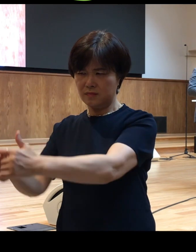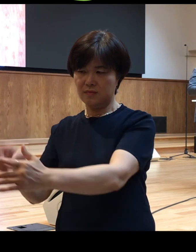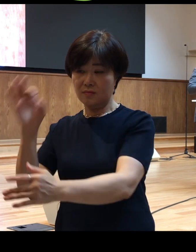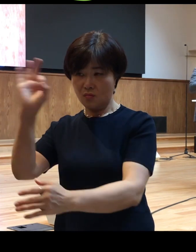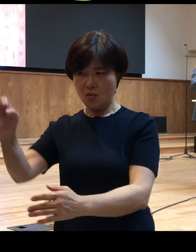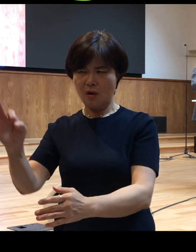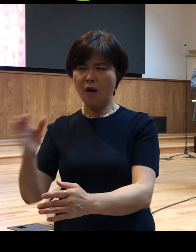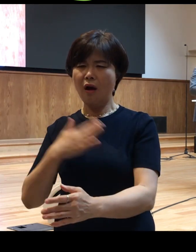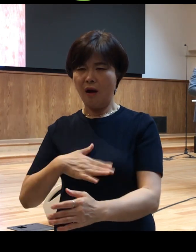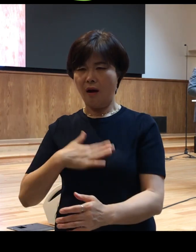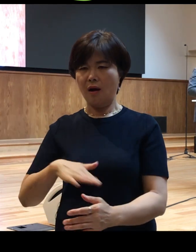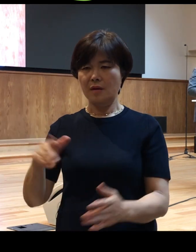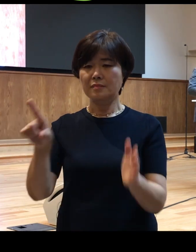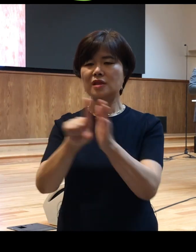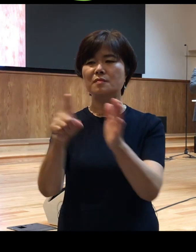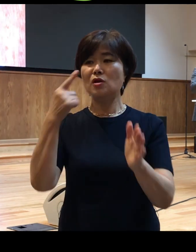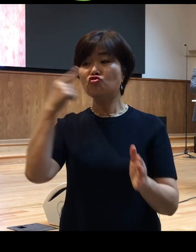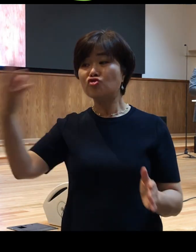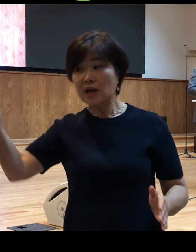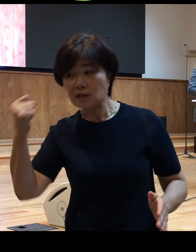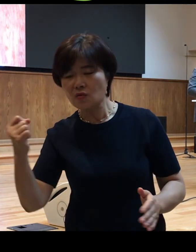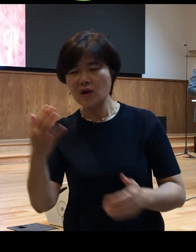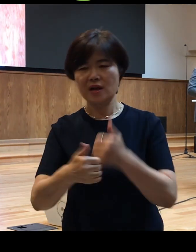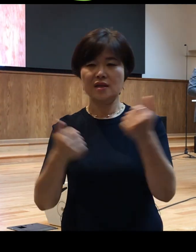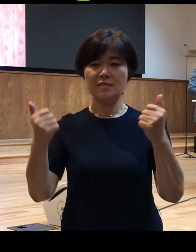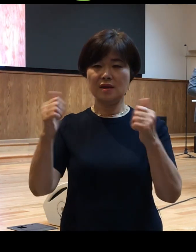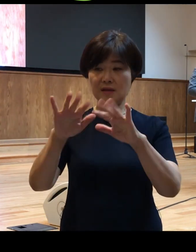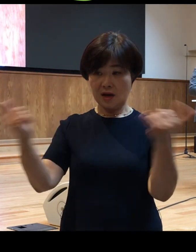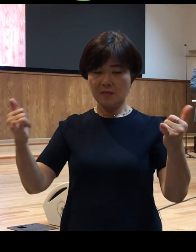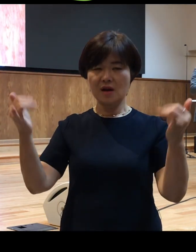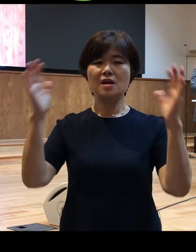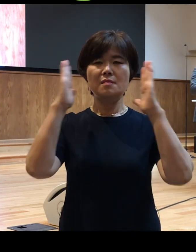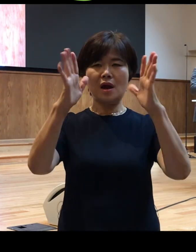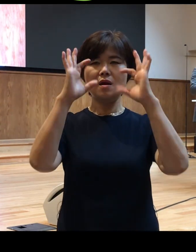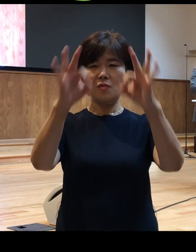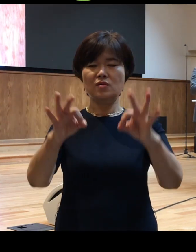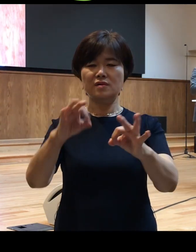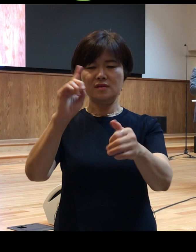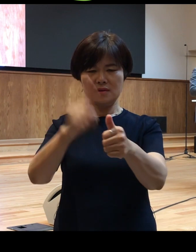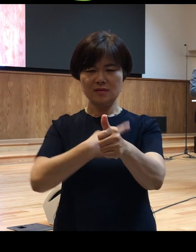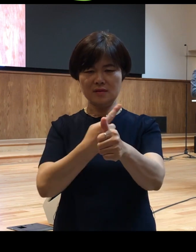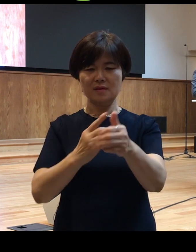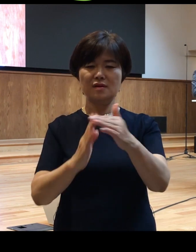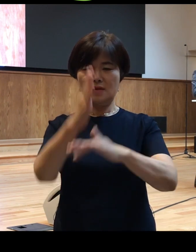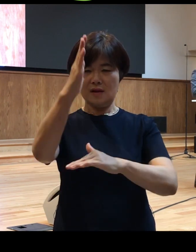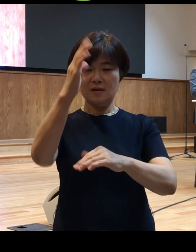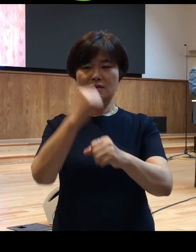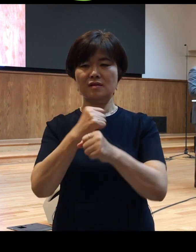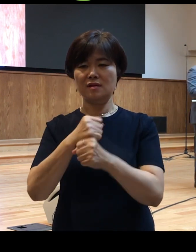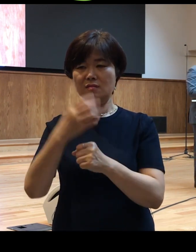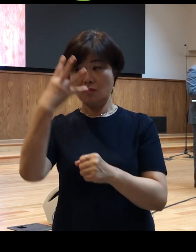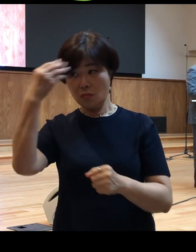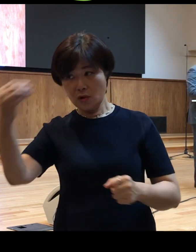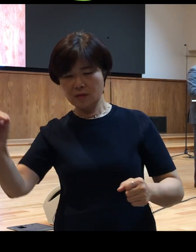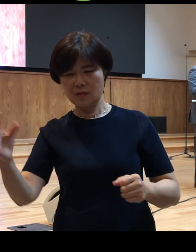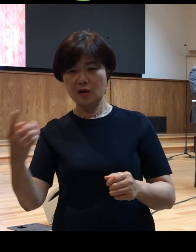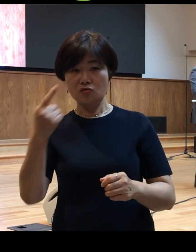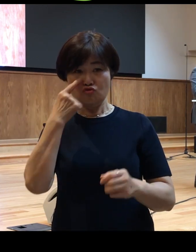믿음의 눈을 가지고 하나님의 일을 바라보는 초자연적인 응시를 한 것이다 눈에 보이는 사람을 본 것이 아니고요